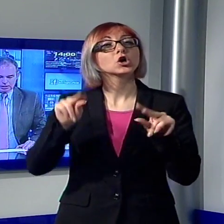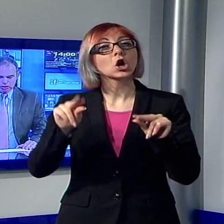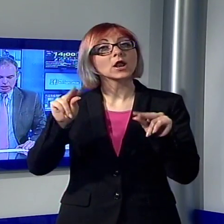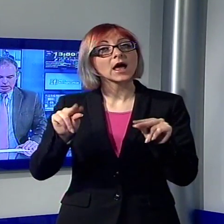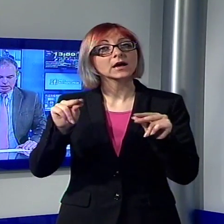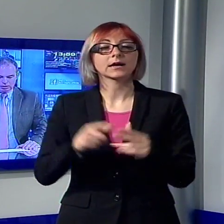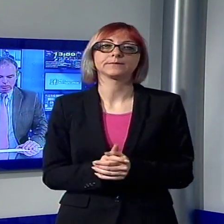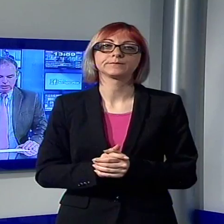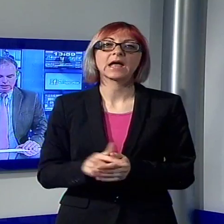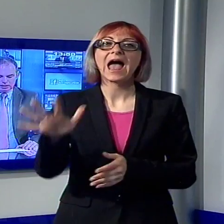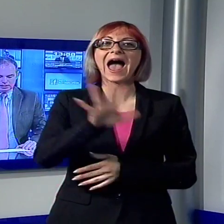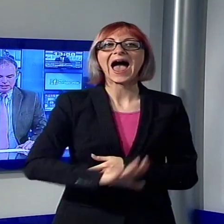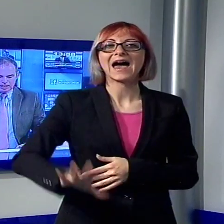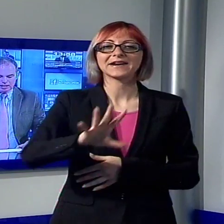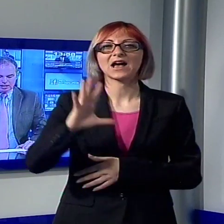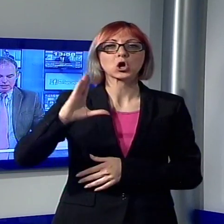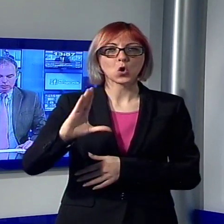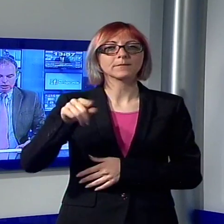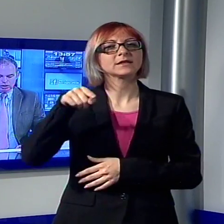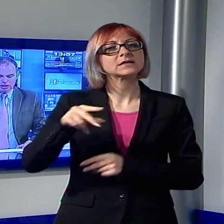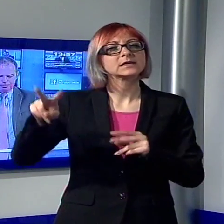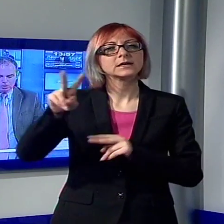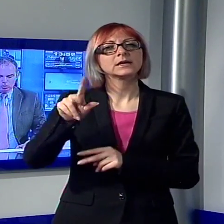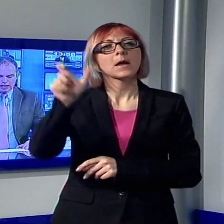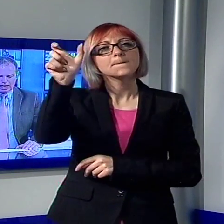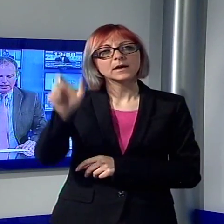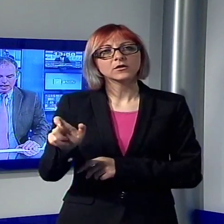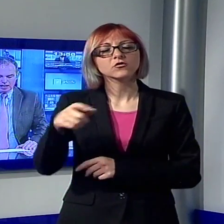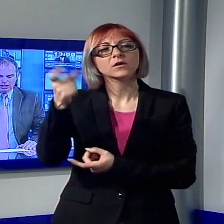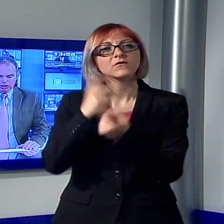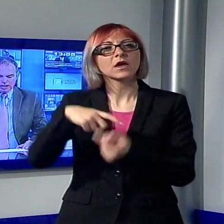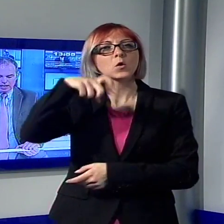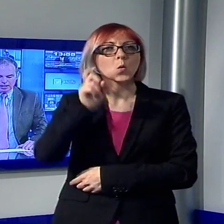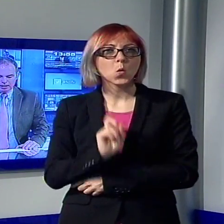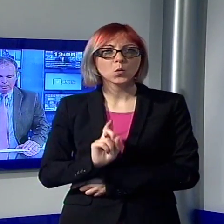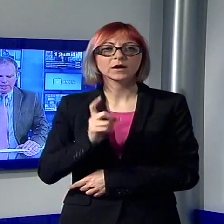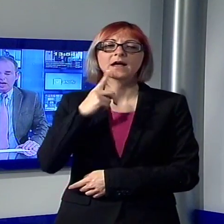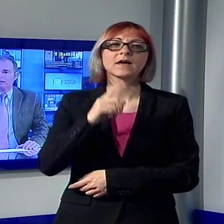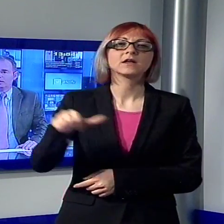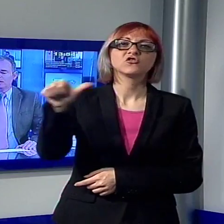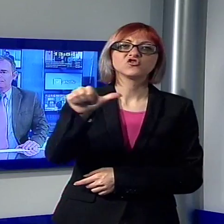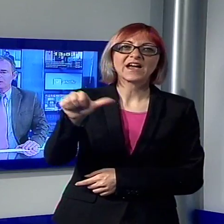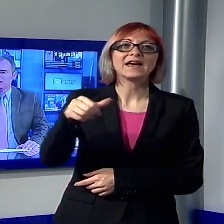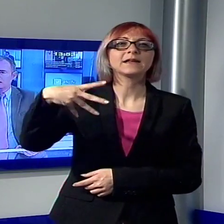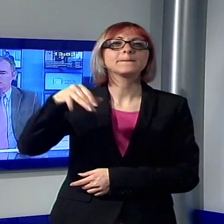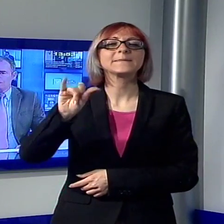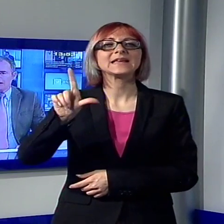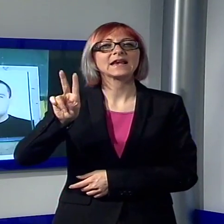ricerche di un 36enne di origine ucraina, Sheri Kmilevski, che è scomparso